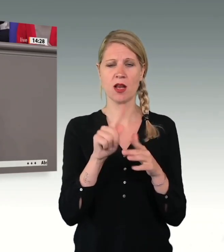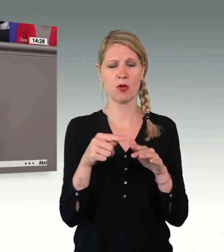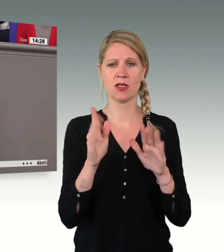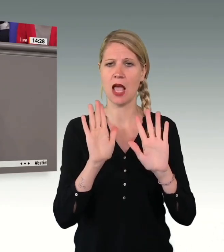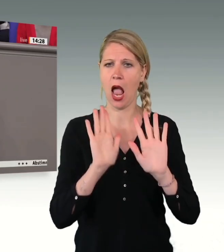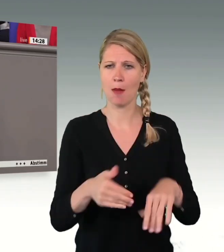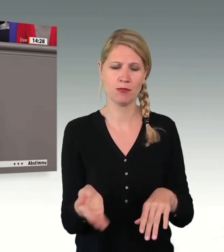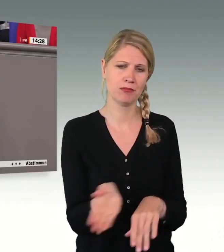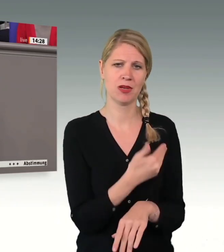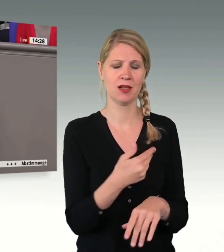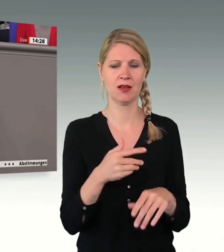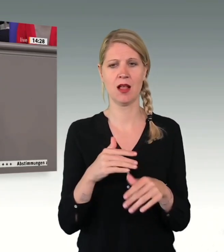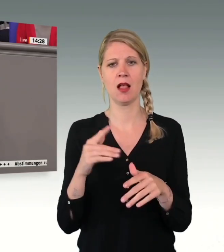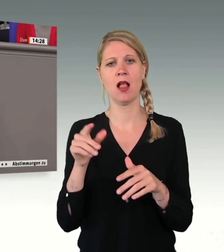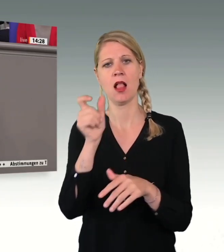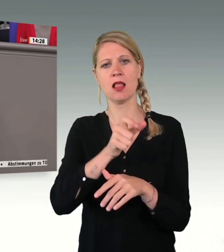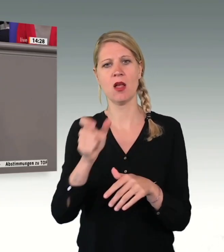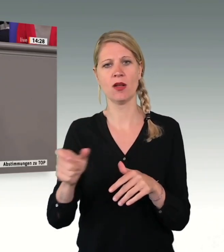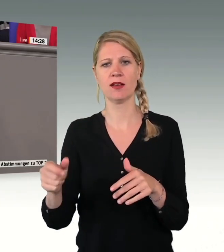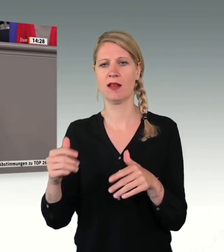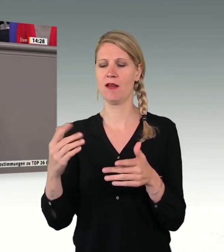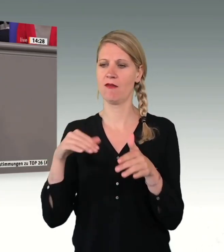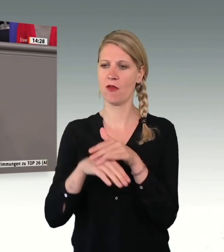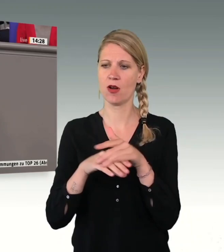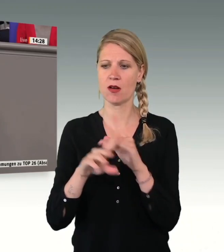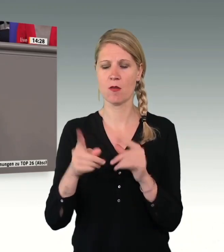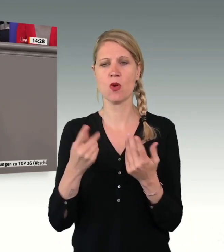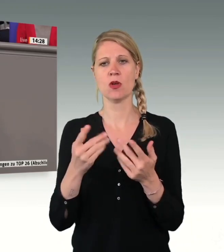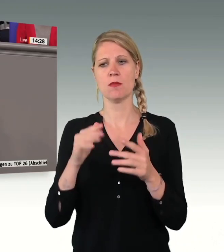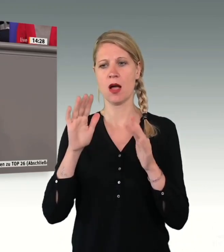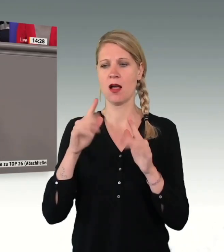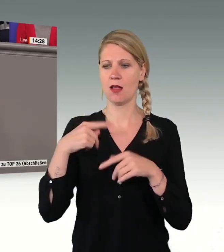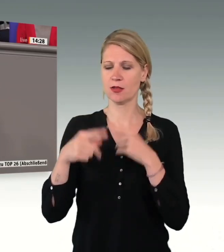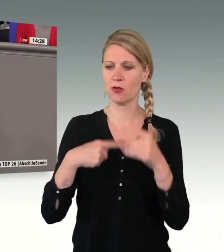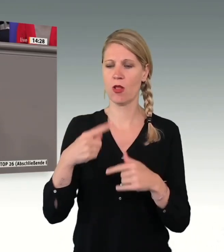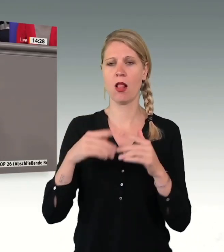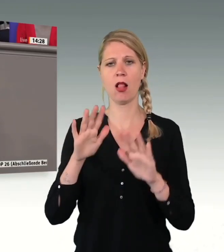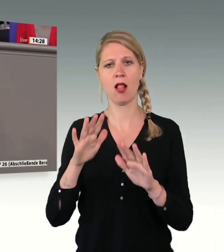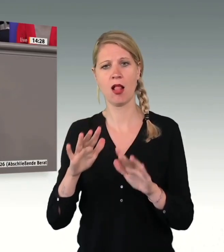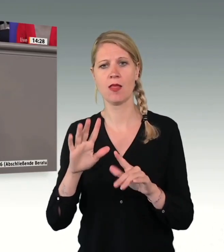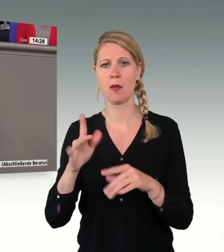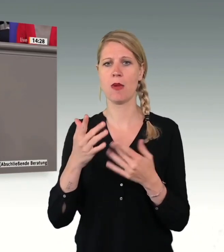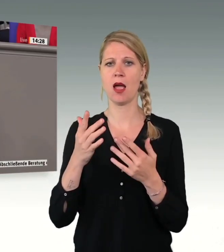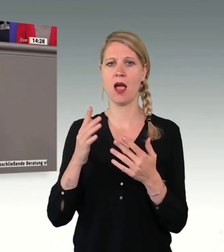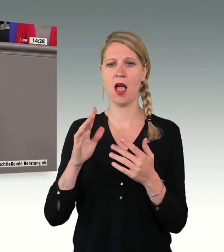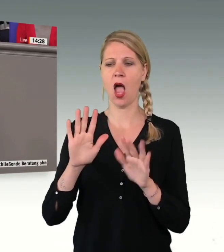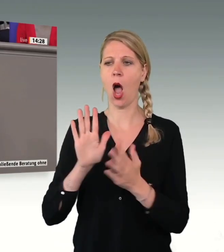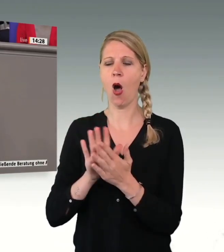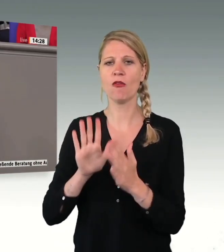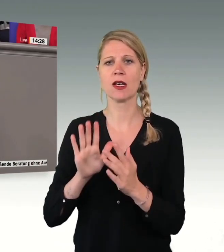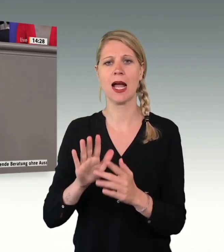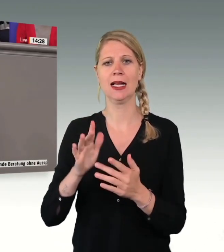Menschen möglich machen, im Asylverfahren einen Aufenthaltstitel zu erhalten. Und wir werden Menschen eine Chance geben, hier zu bleiben, mit dem